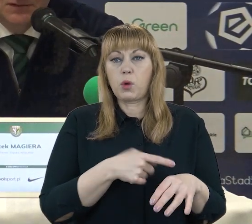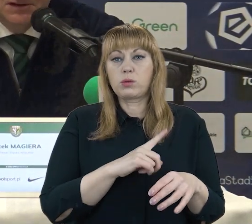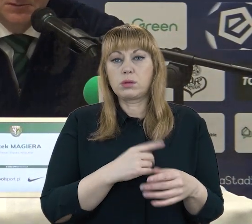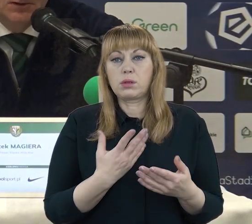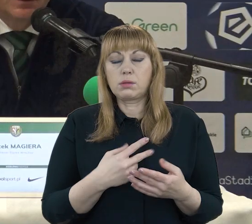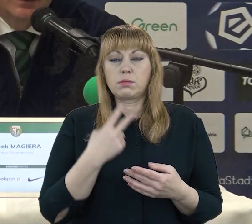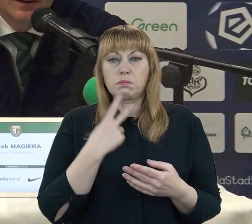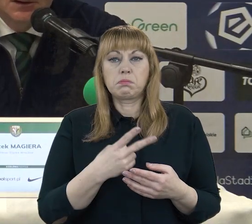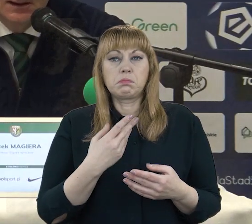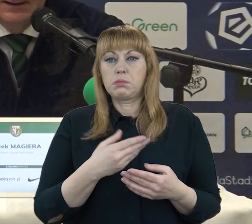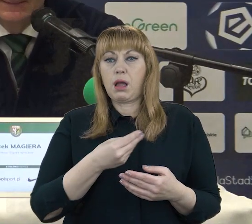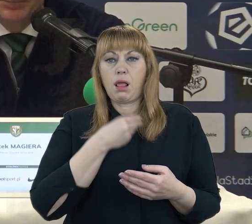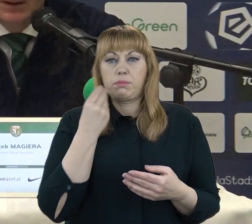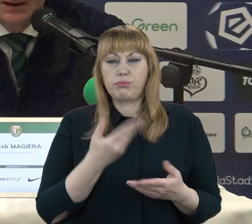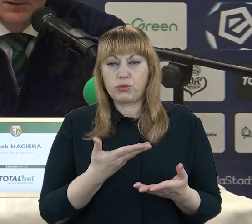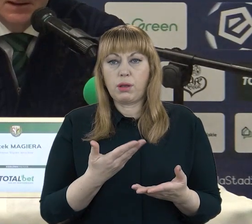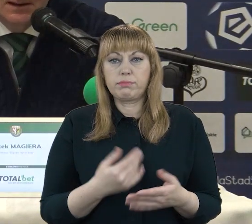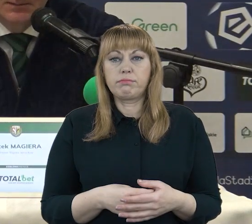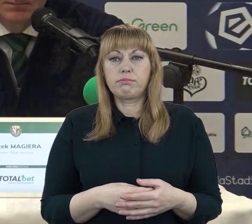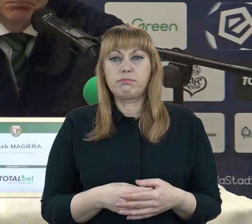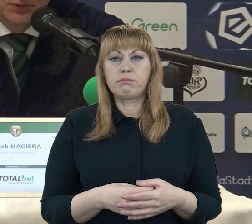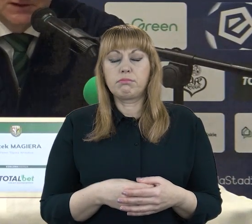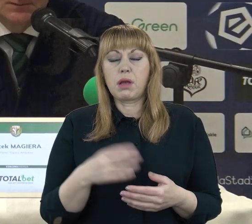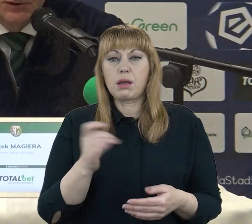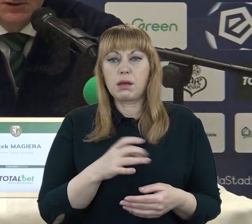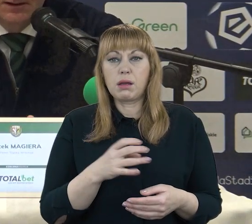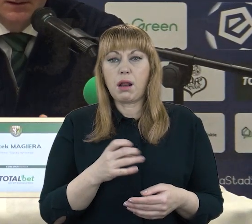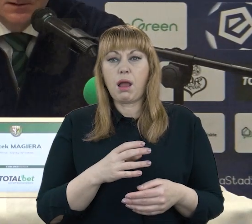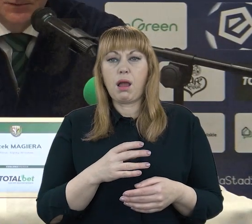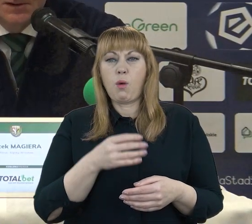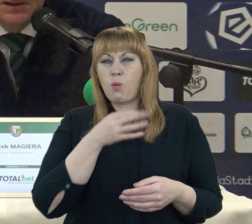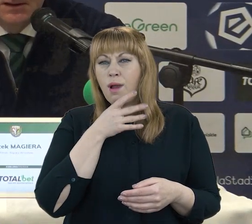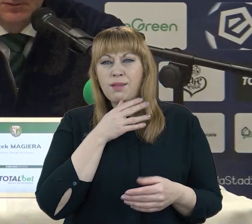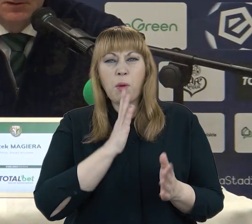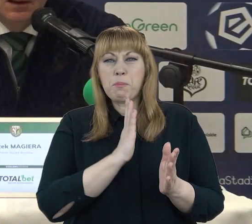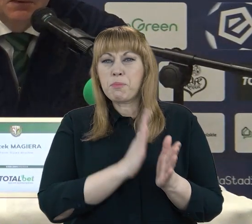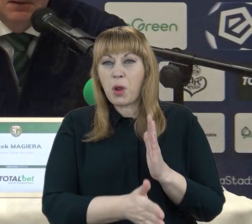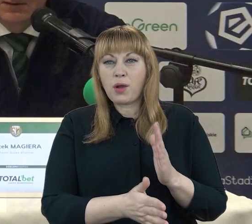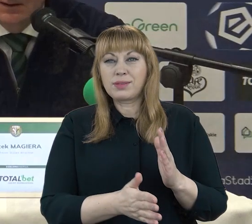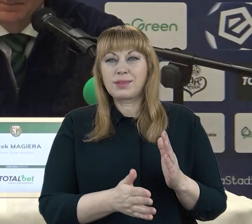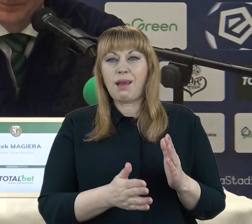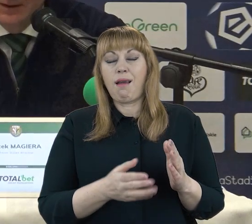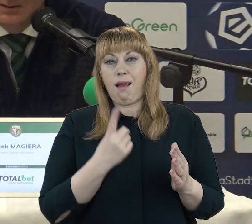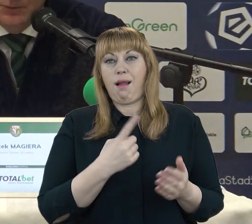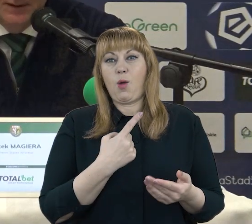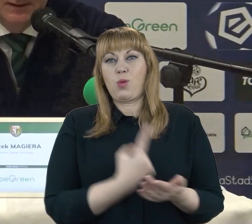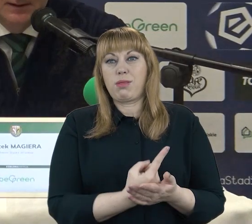widzieliśmy, konkretniejsza, grająca prostymi środkami, to, co powiedziałem, za mnie nie obrona, ale wygrywała i pojedynki,